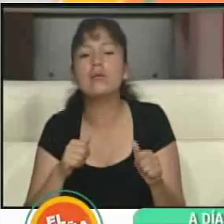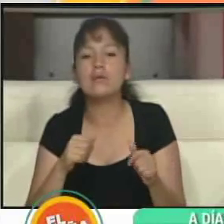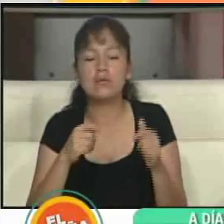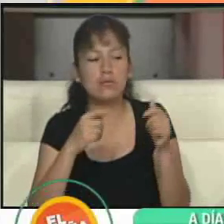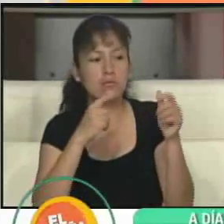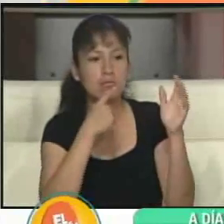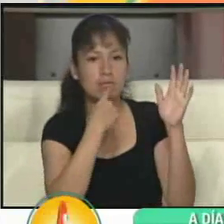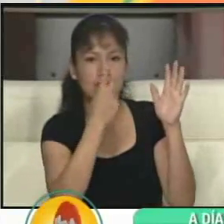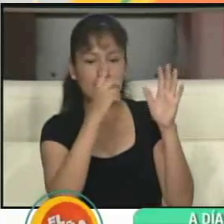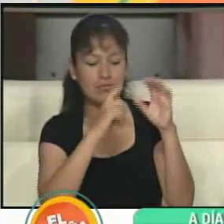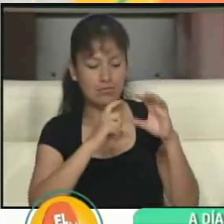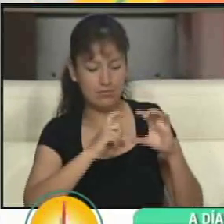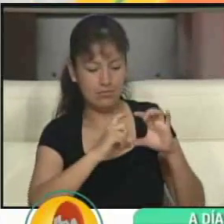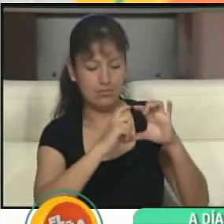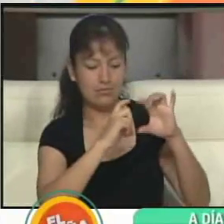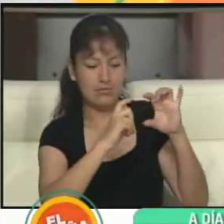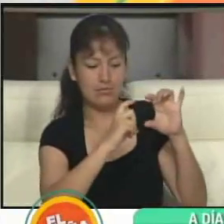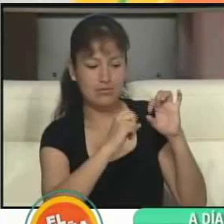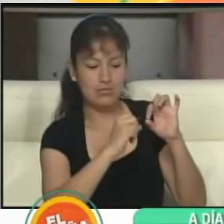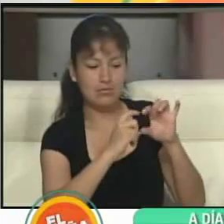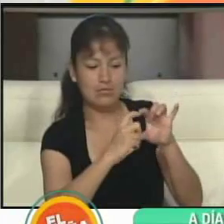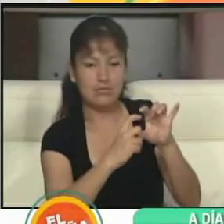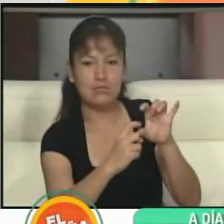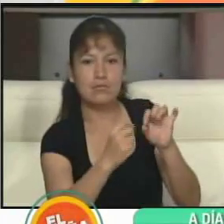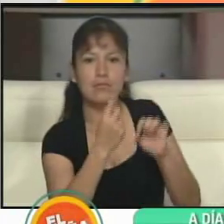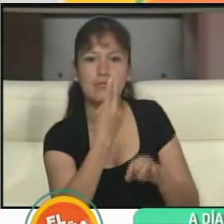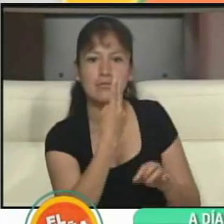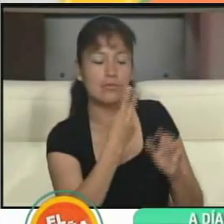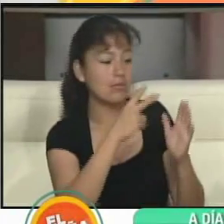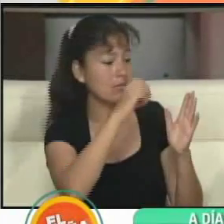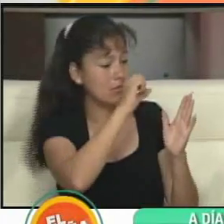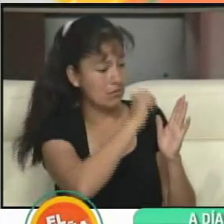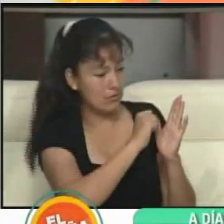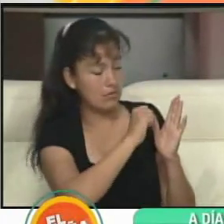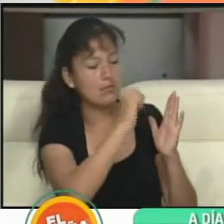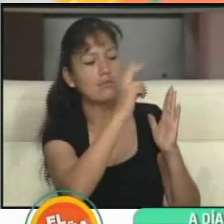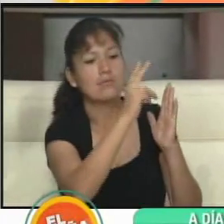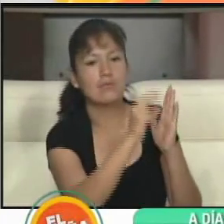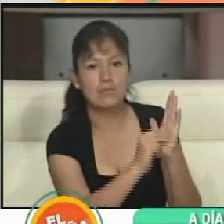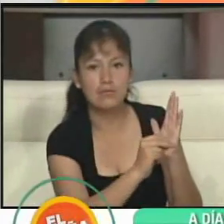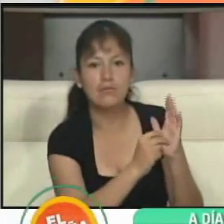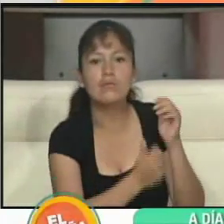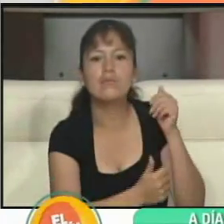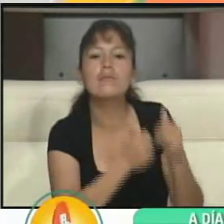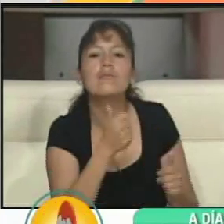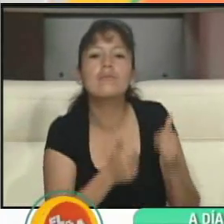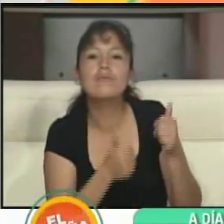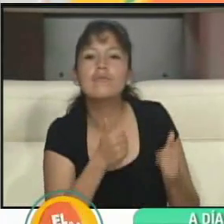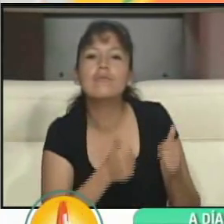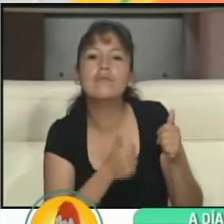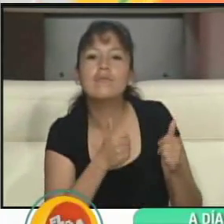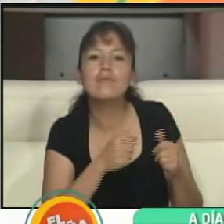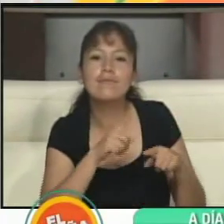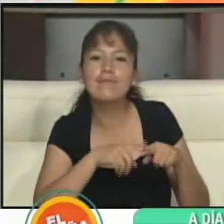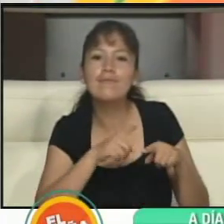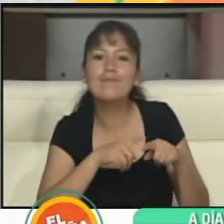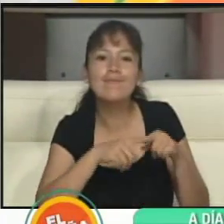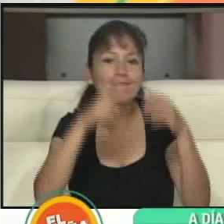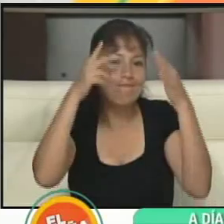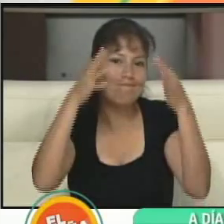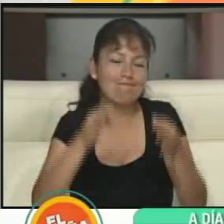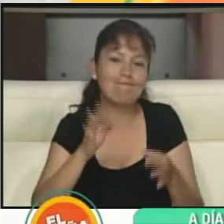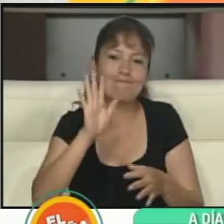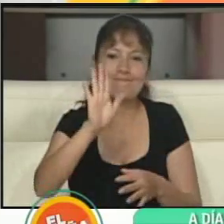casillas, un poquito más abajo, donde usted va a elegir por el sí o va votar por el no. Esa ya es su